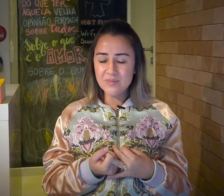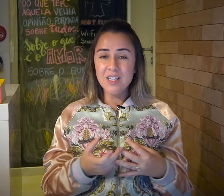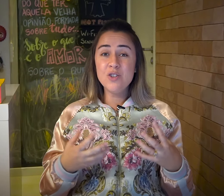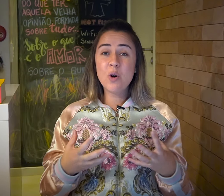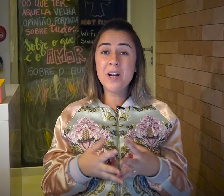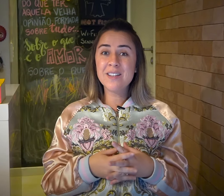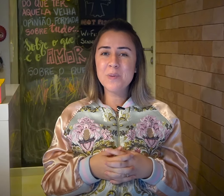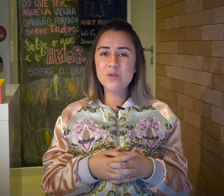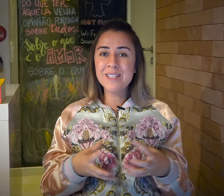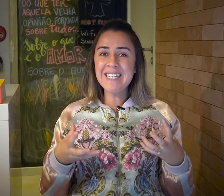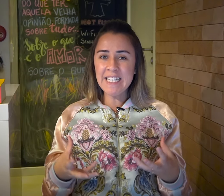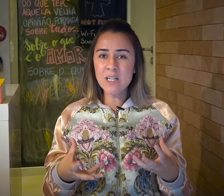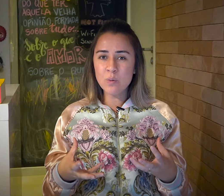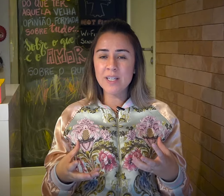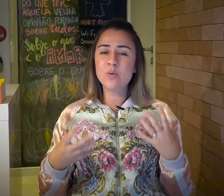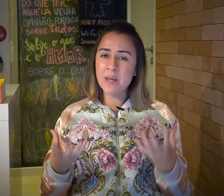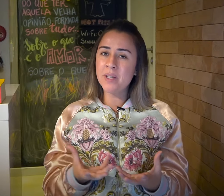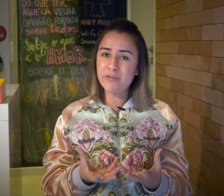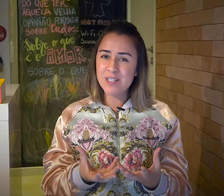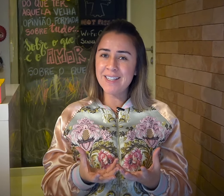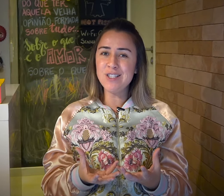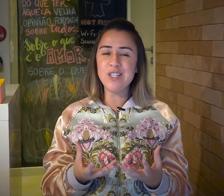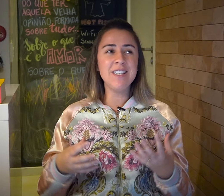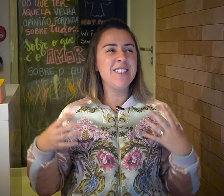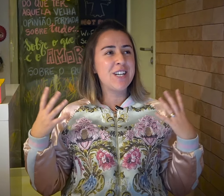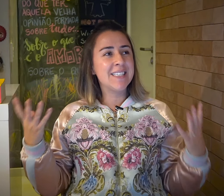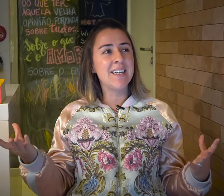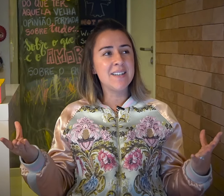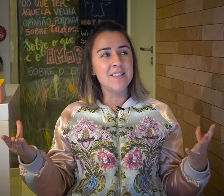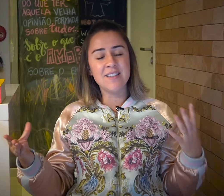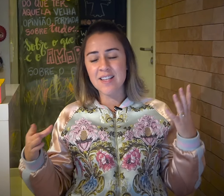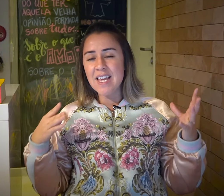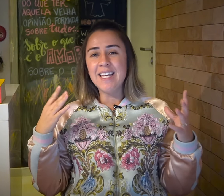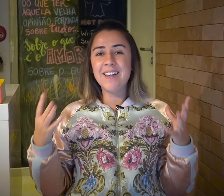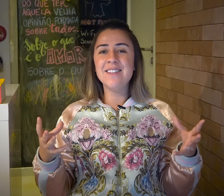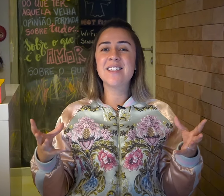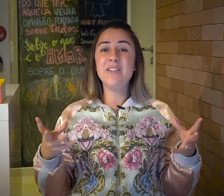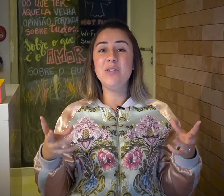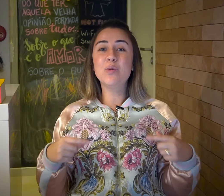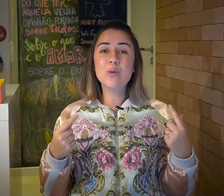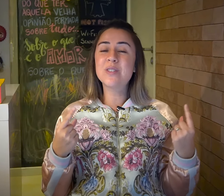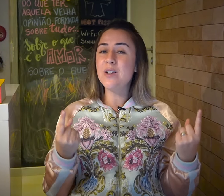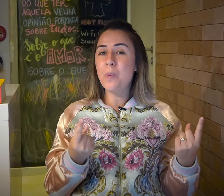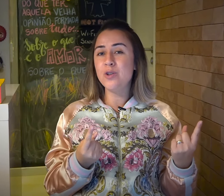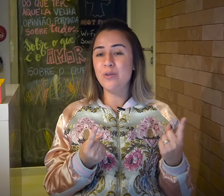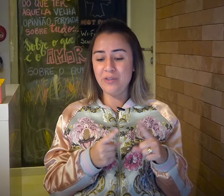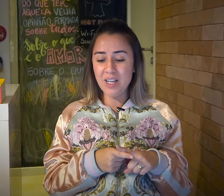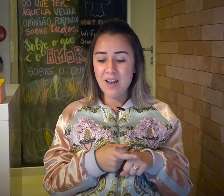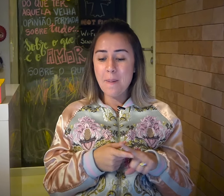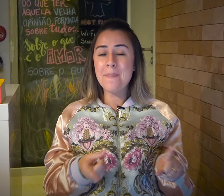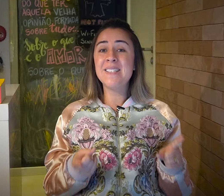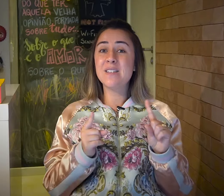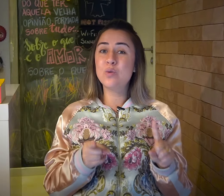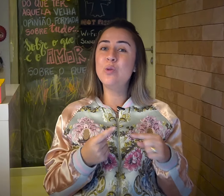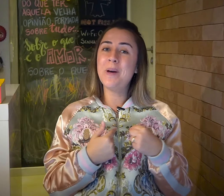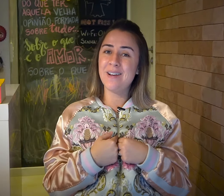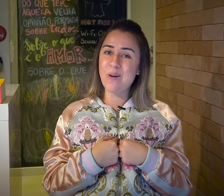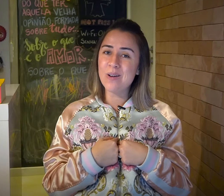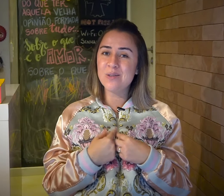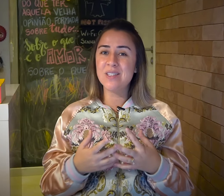de como aquelas pessoas queriam que a sua demanda fosse atendida e de cartazes em que eles escreviam que o conselho pode ouvir, mas é surdo para nós, ou